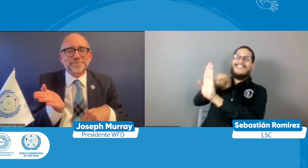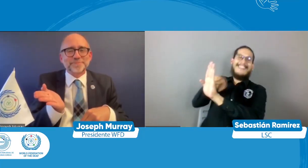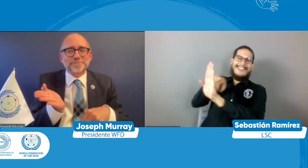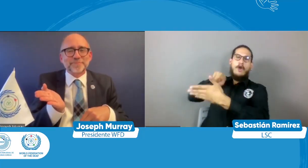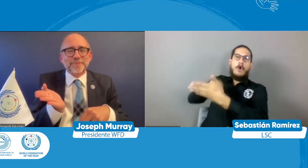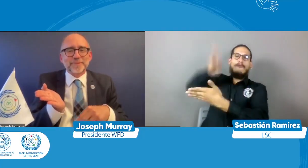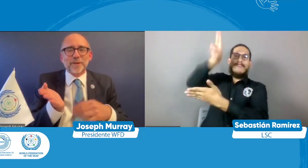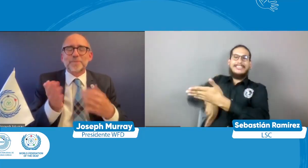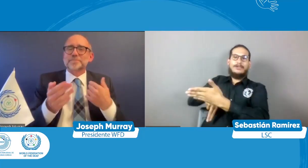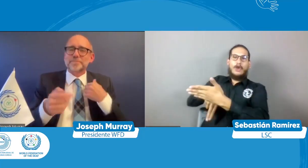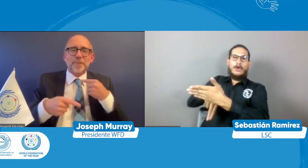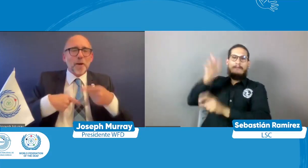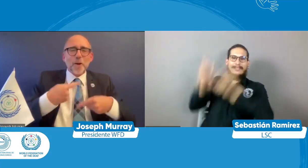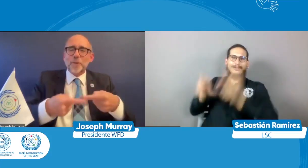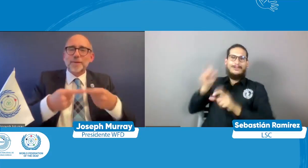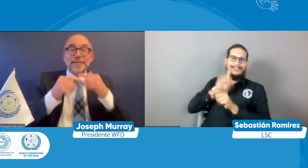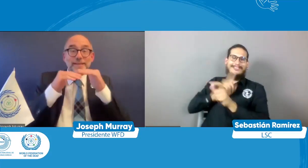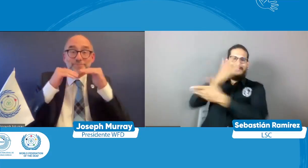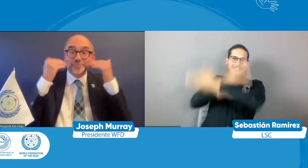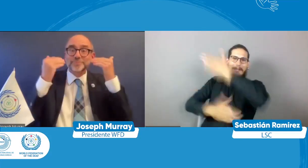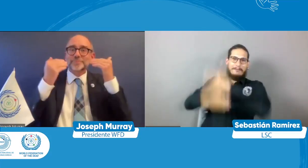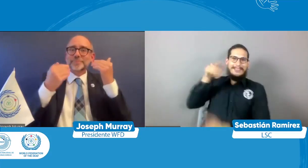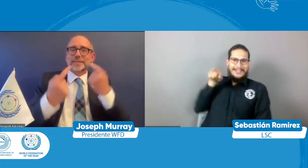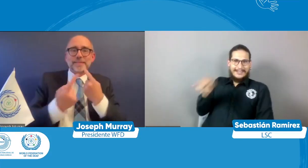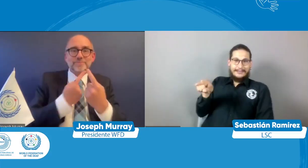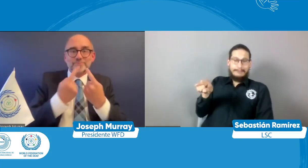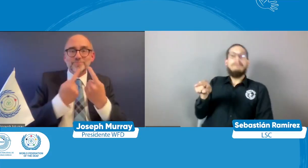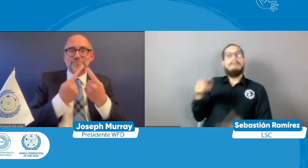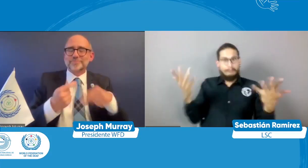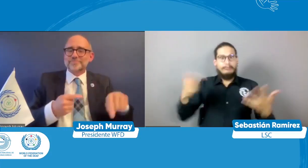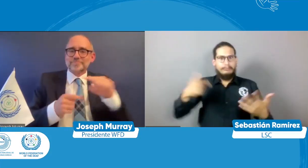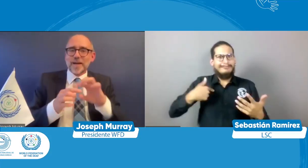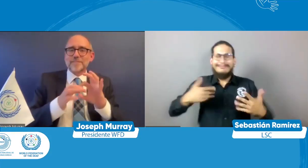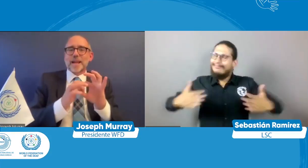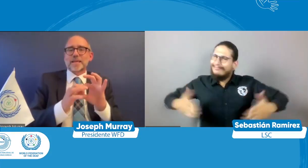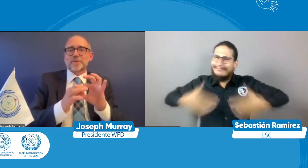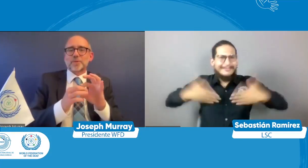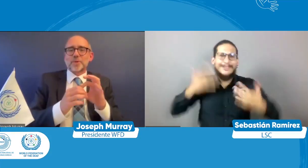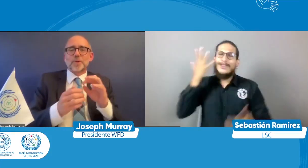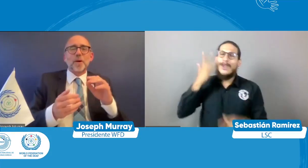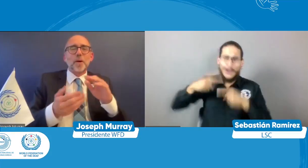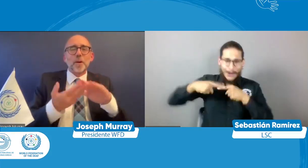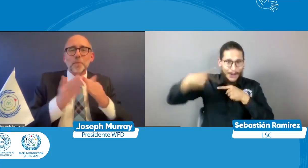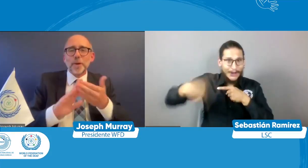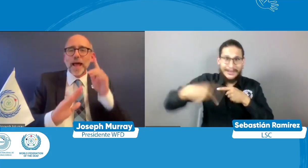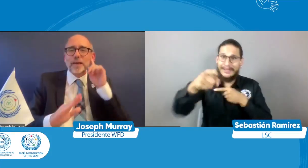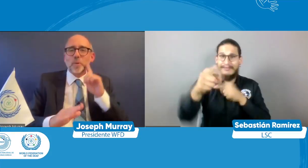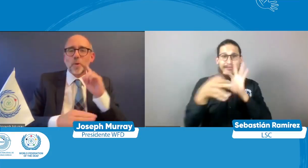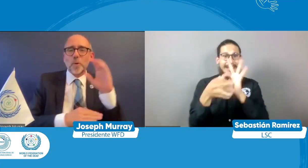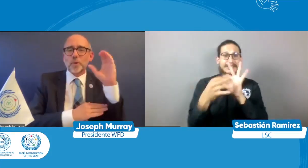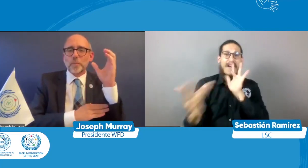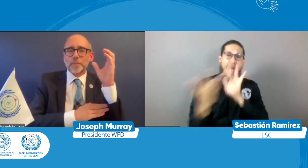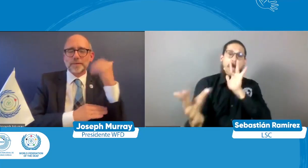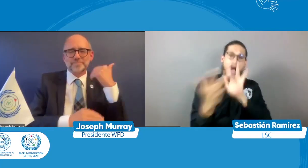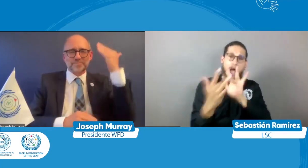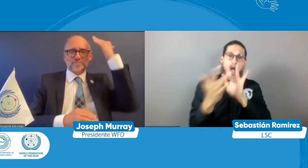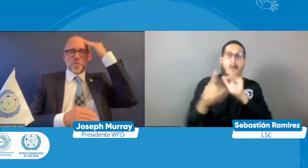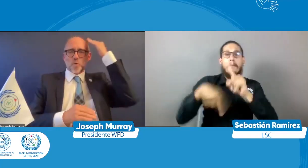detrás de ustedes está ese aparato legal que es la convención me ha hecho muy feliz el poder estar con ustedes